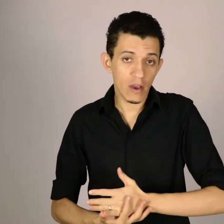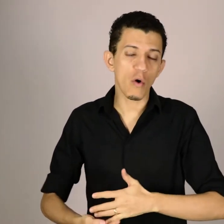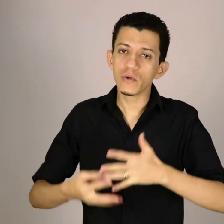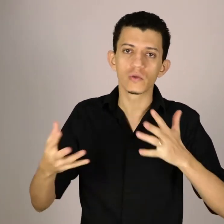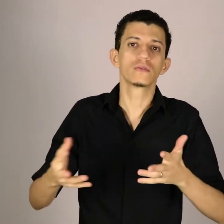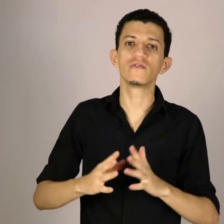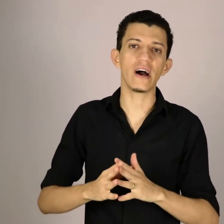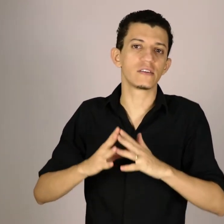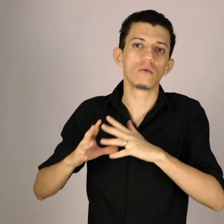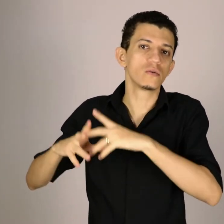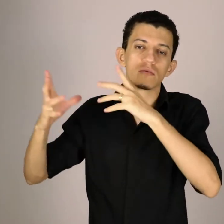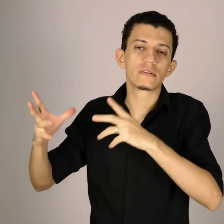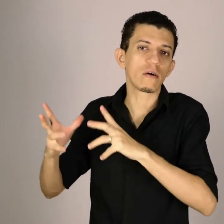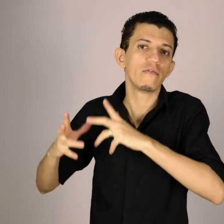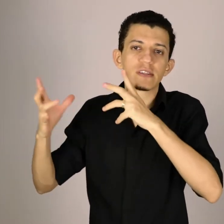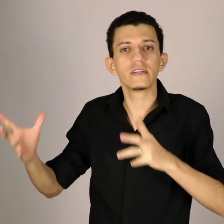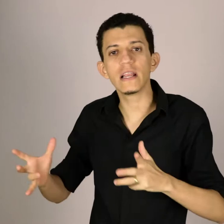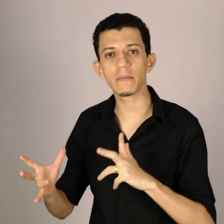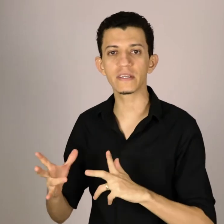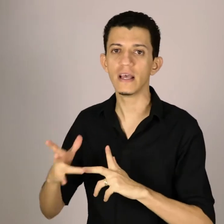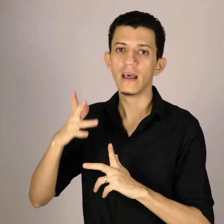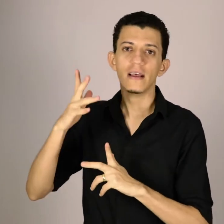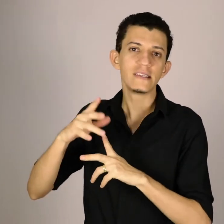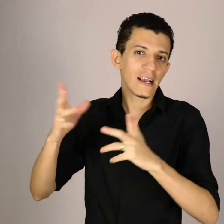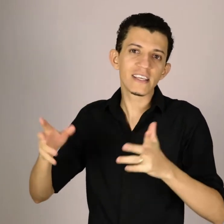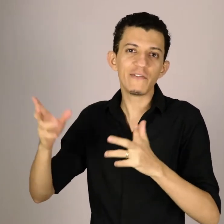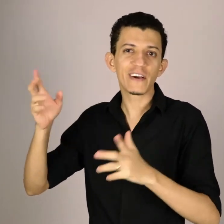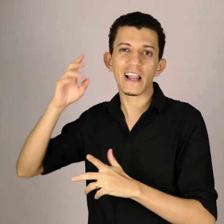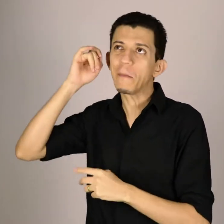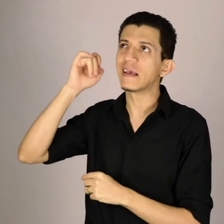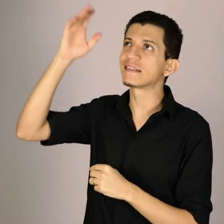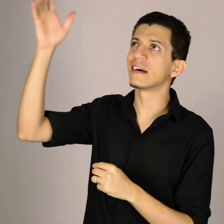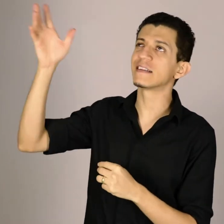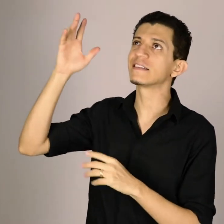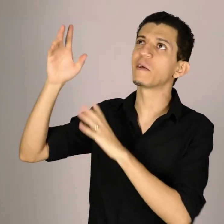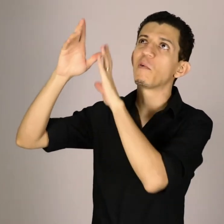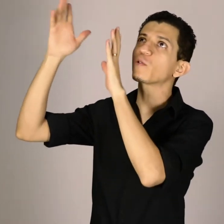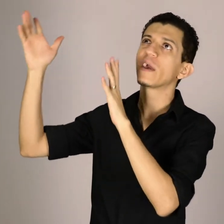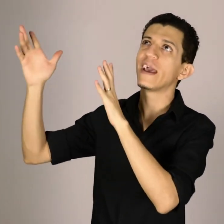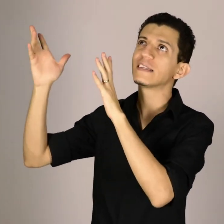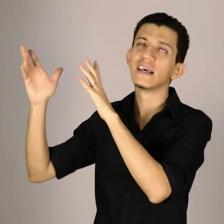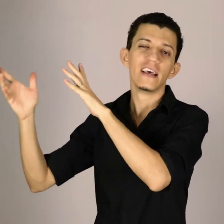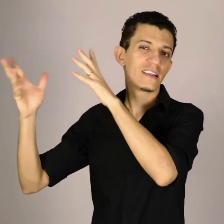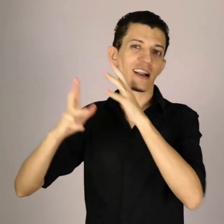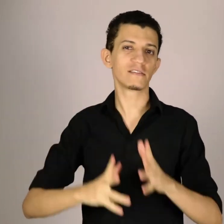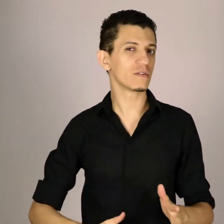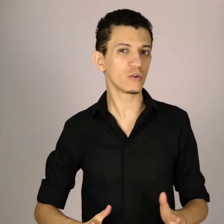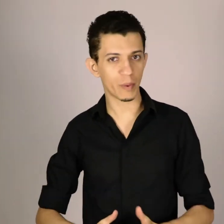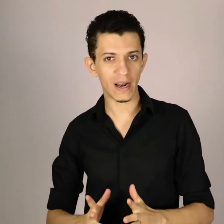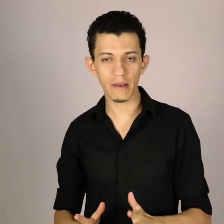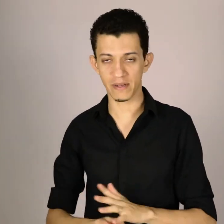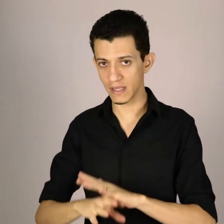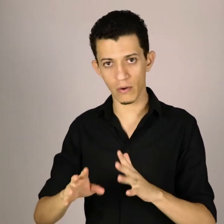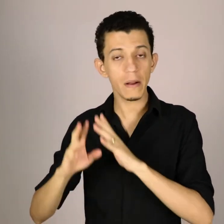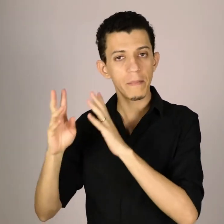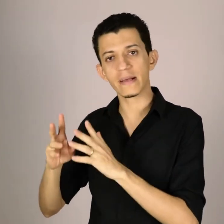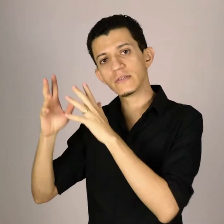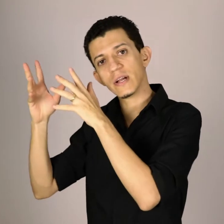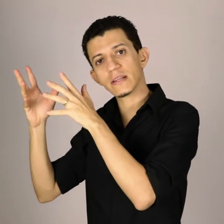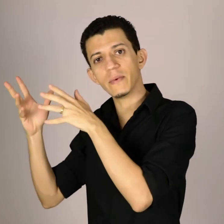Como os surdos fazem. Quando o surdo está conversando em libras, você acha que ele fica lá pensando assim em português e traduzindo tudo para libras? Não, ele pensa diretamente